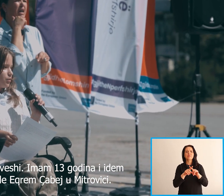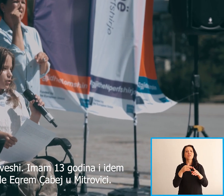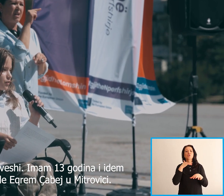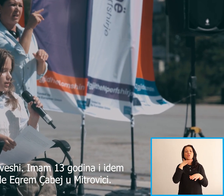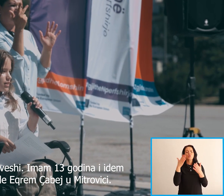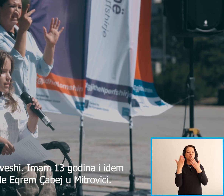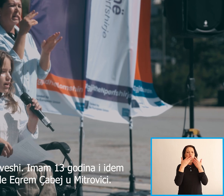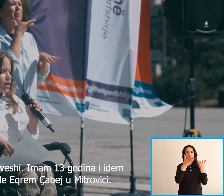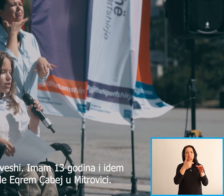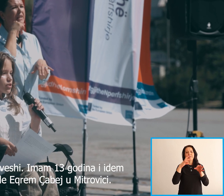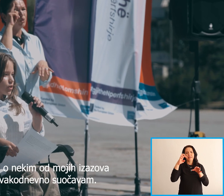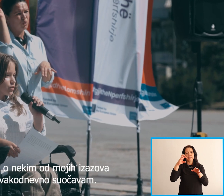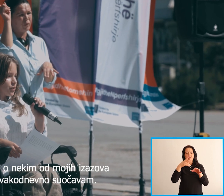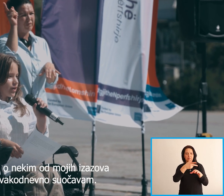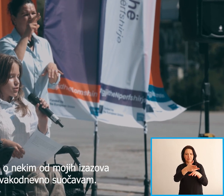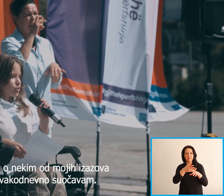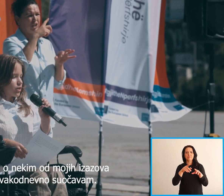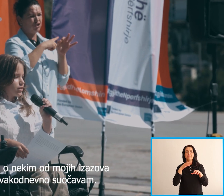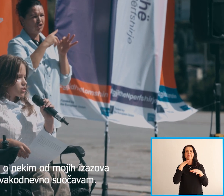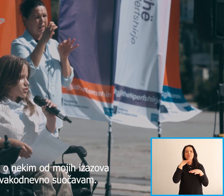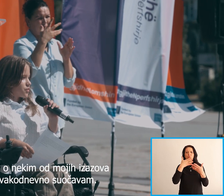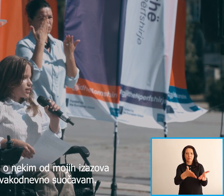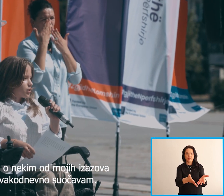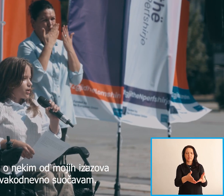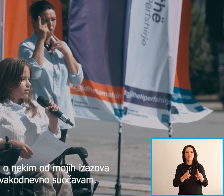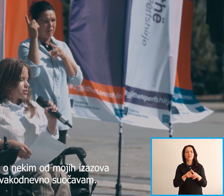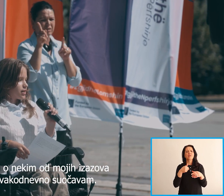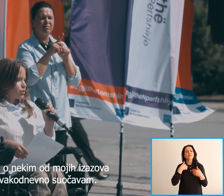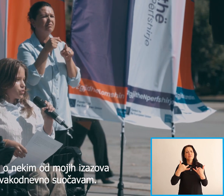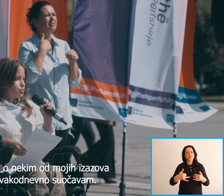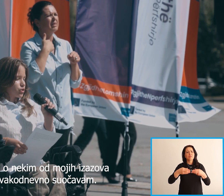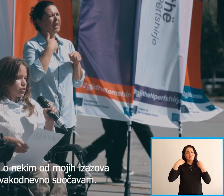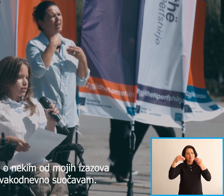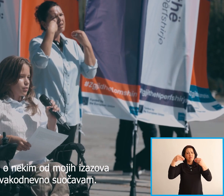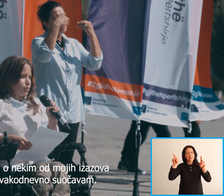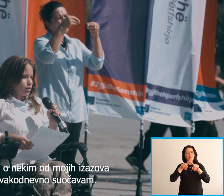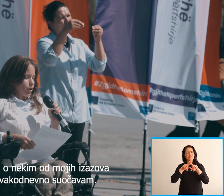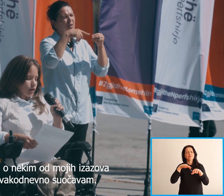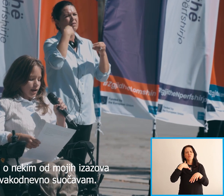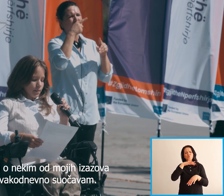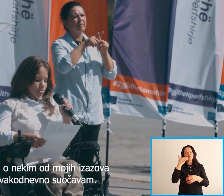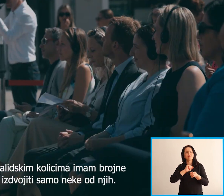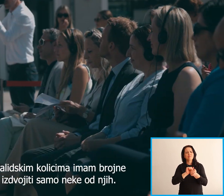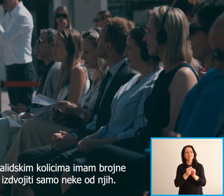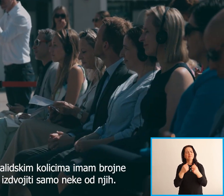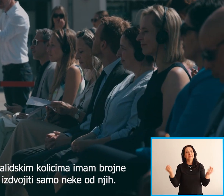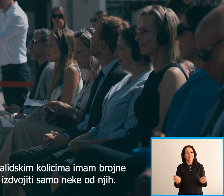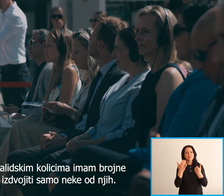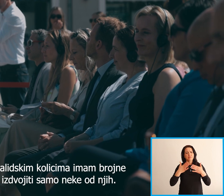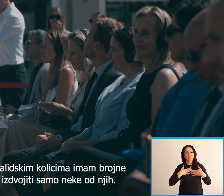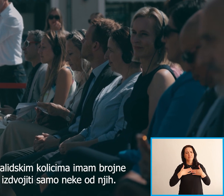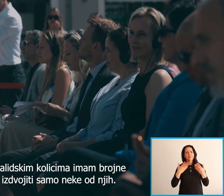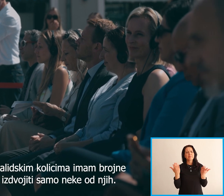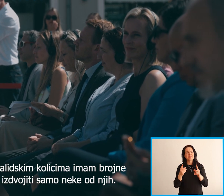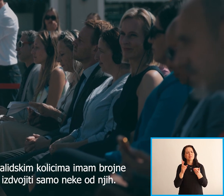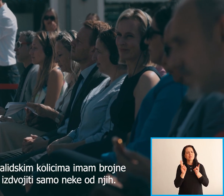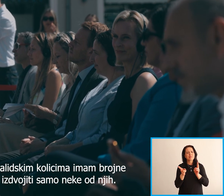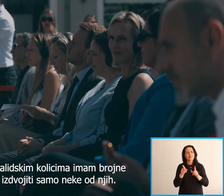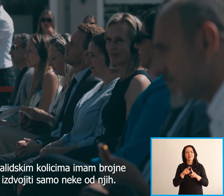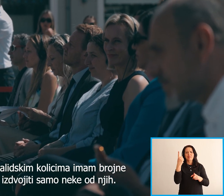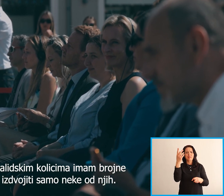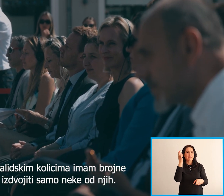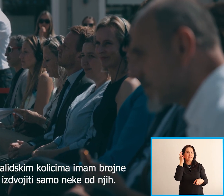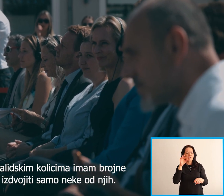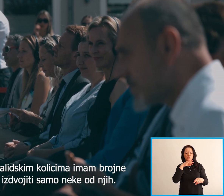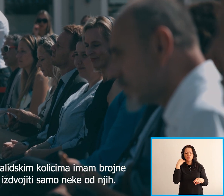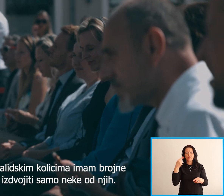e qemqabin e mitërë vit Sot të të plasë për disa sfitat e mija të cilatun përshjëtet për bale Sfitat e mija si një vajz me karoës